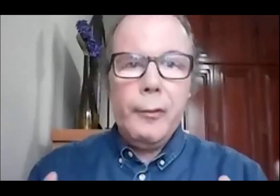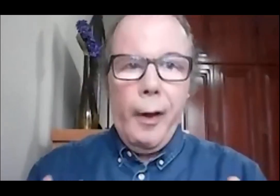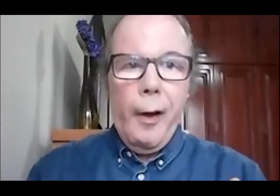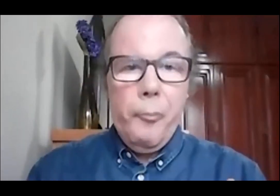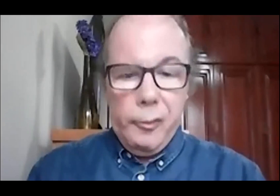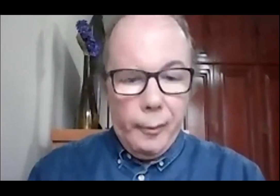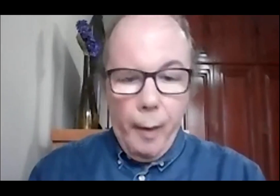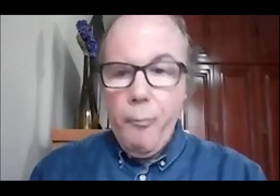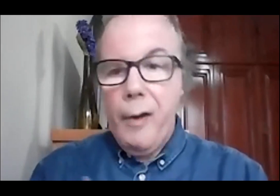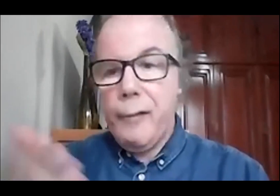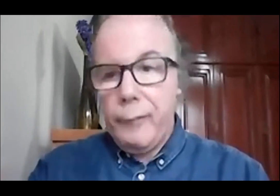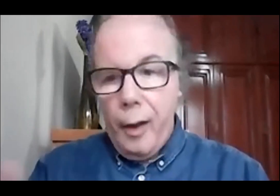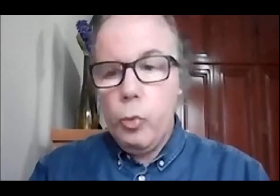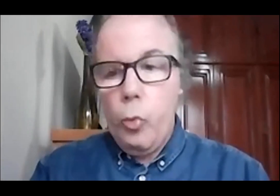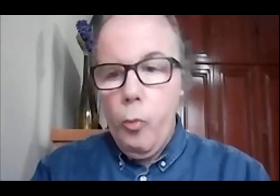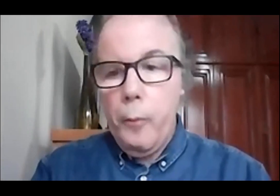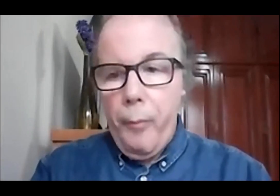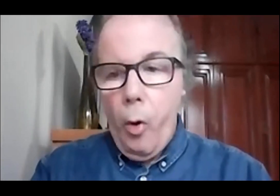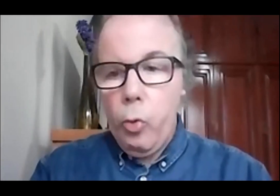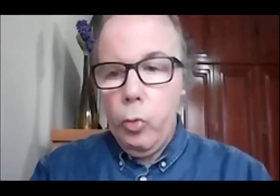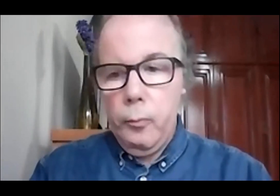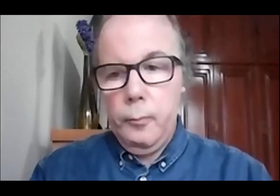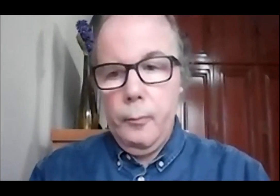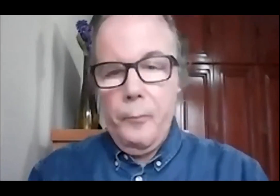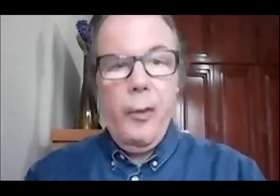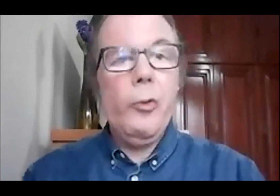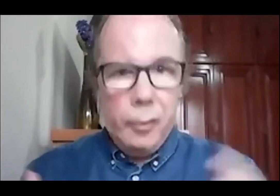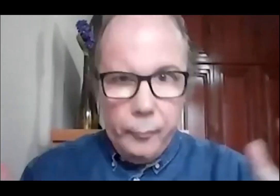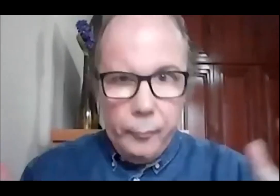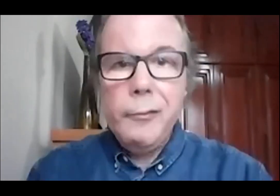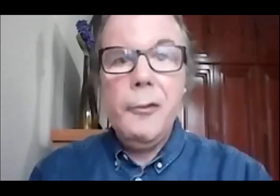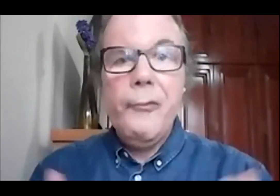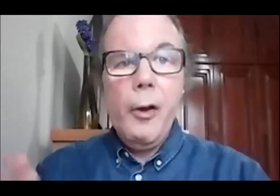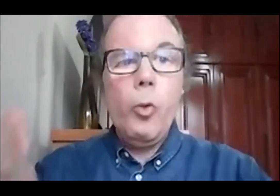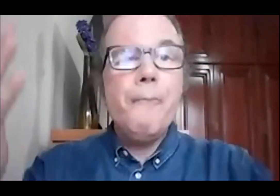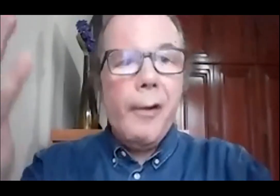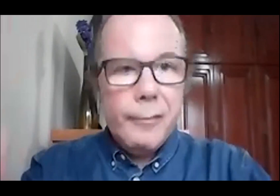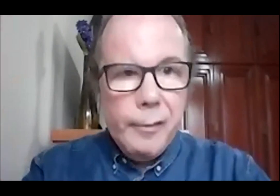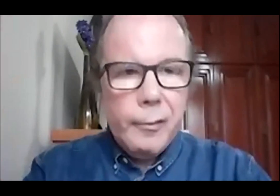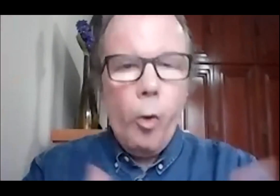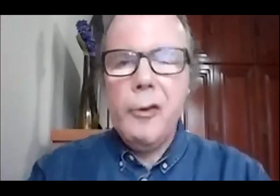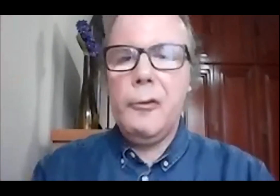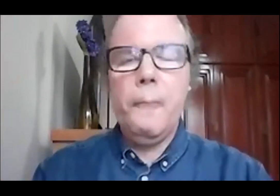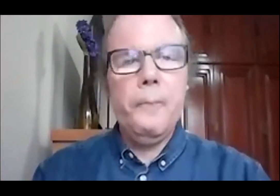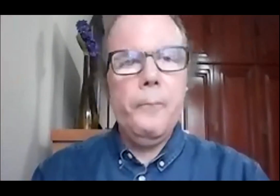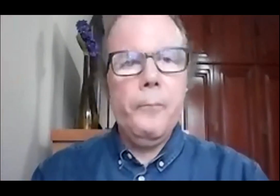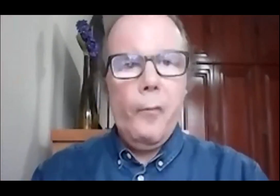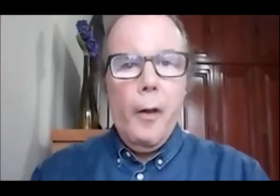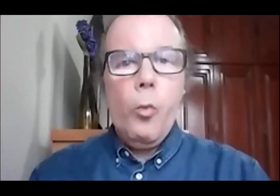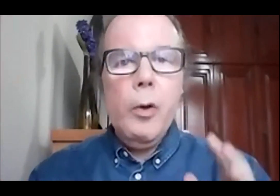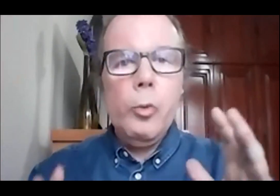você olhar um intérprete gabaritado como Paulo, eu já tive a oportunidade de vê-lo presencialmente,